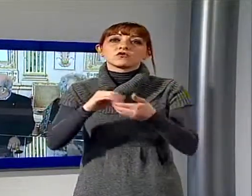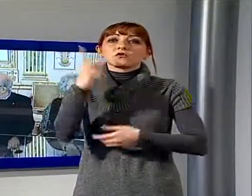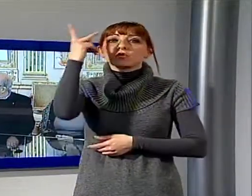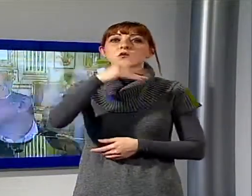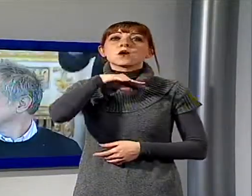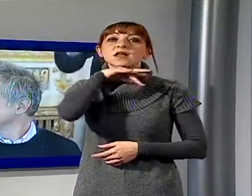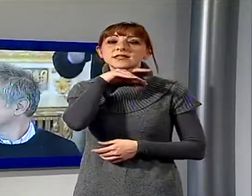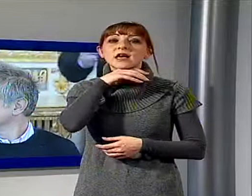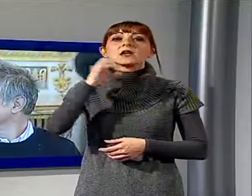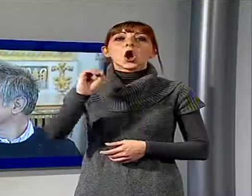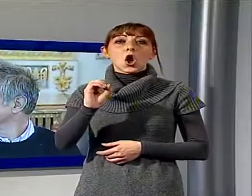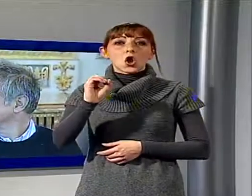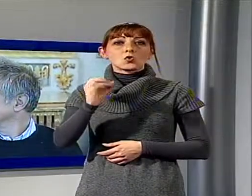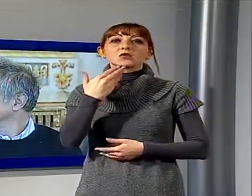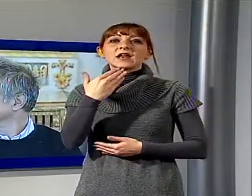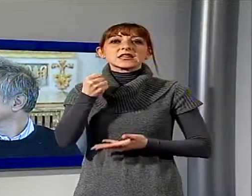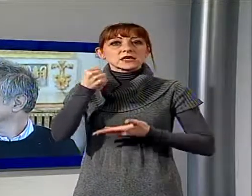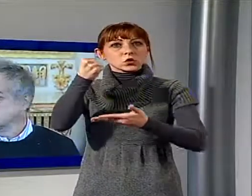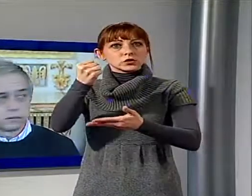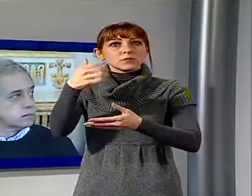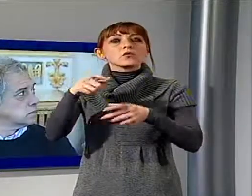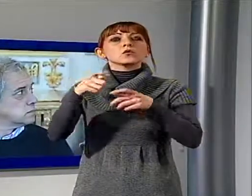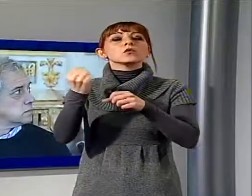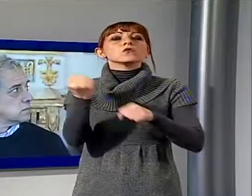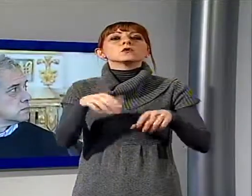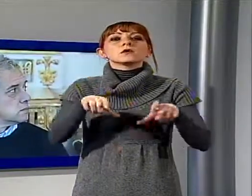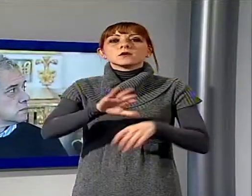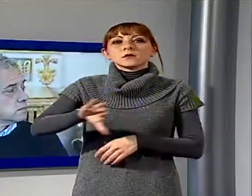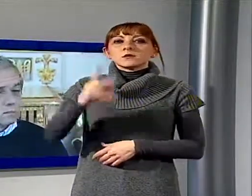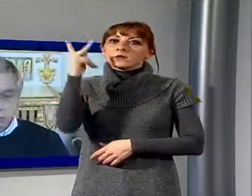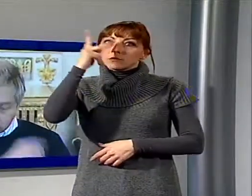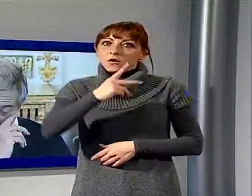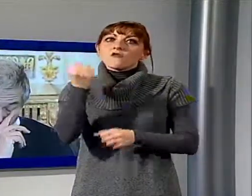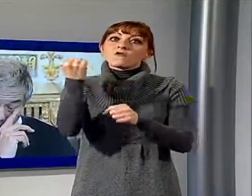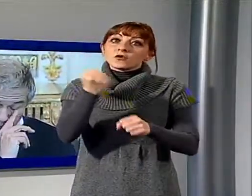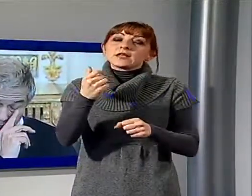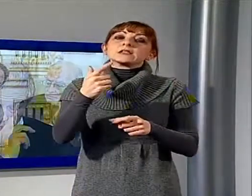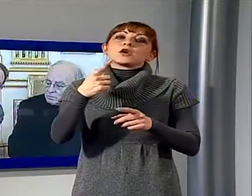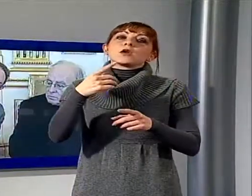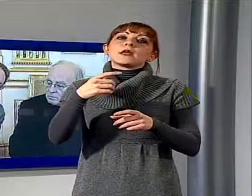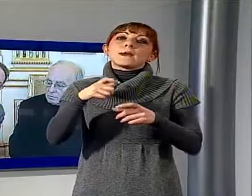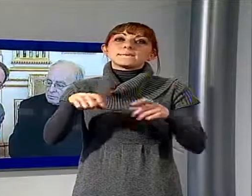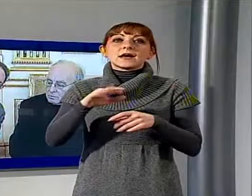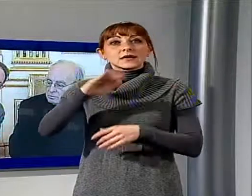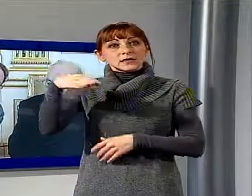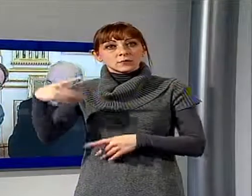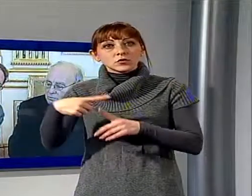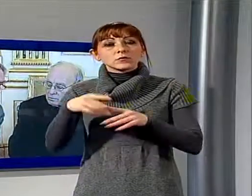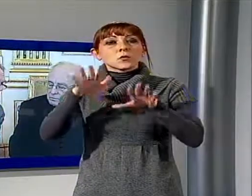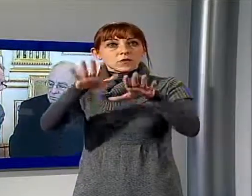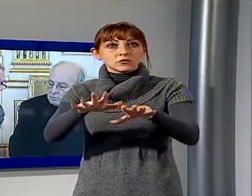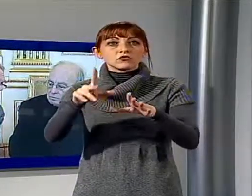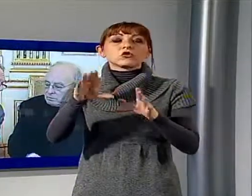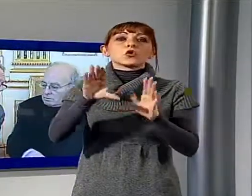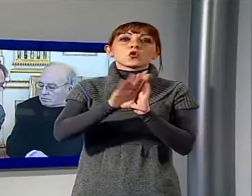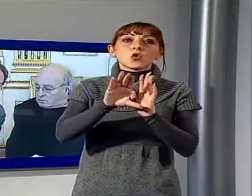appuntamento organizzato con il contributo della Fondazione Cassa di Rispalmio di Lucca, Fondazione Banca del Monte, con il patrocinio del Comune, della